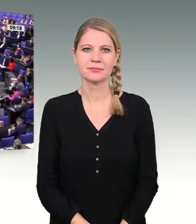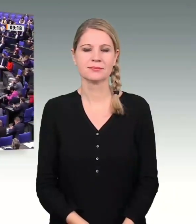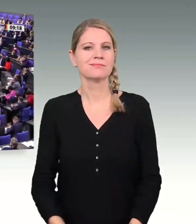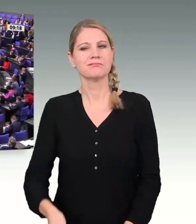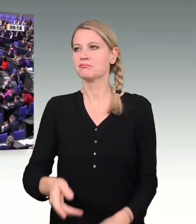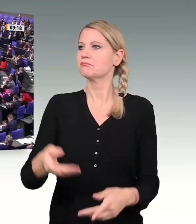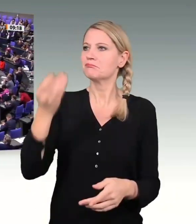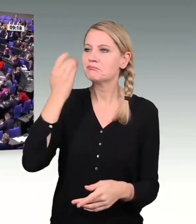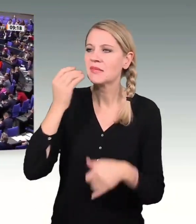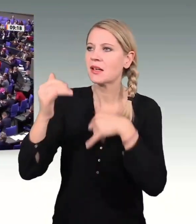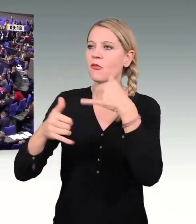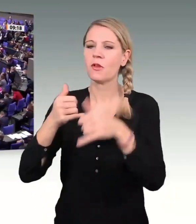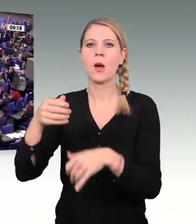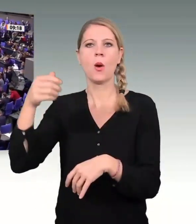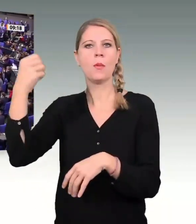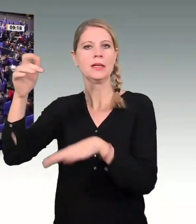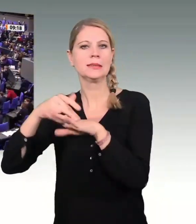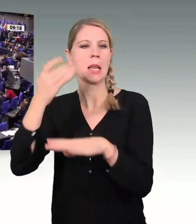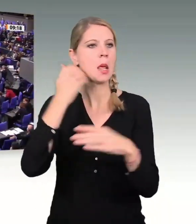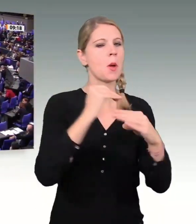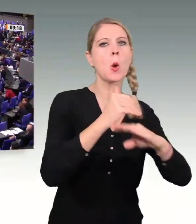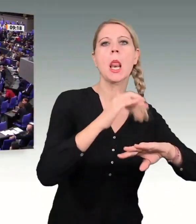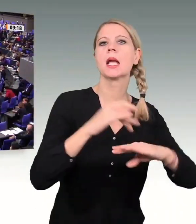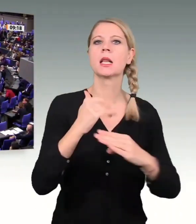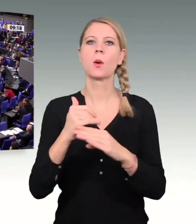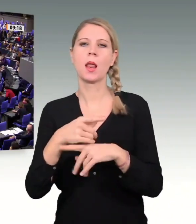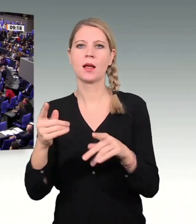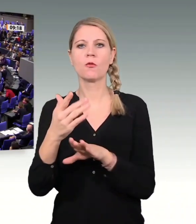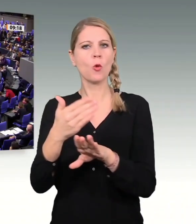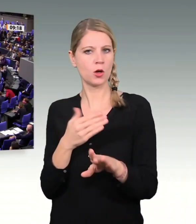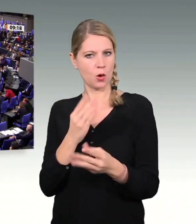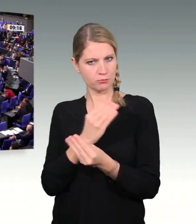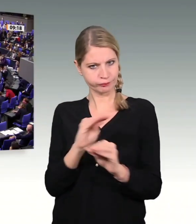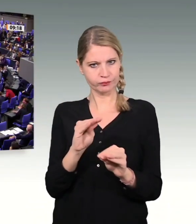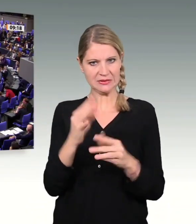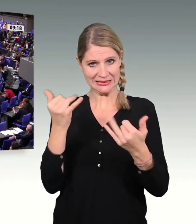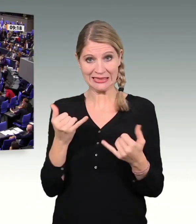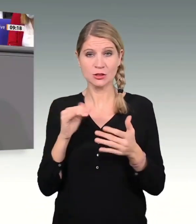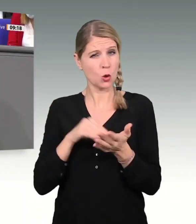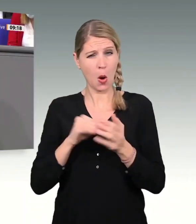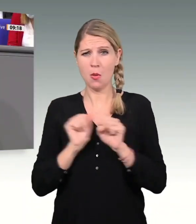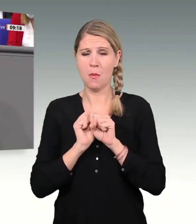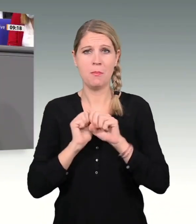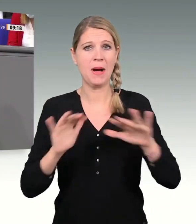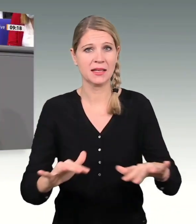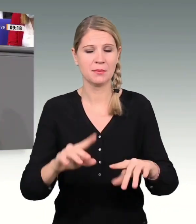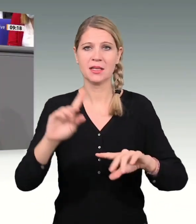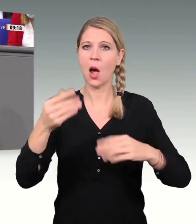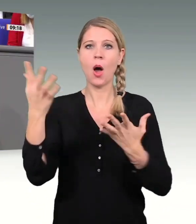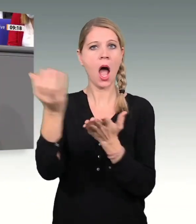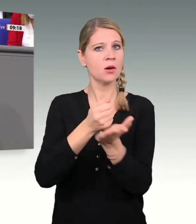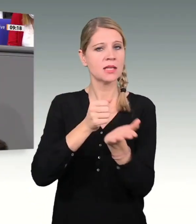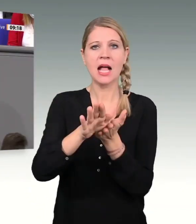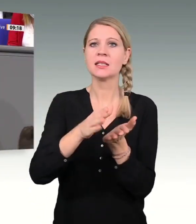Geschätzte Frau Präsidentin! Liebe Kolleginnen und Kollegen! Vorweg, wir sind mitten in der Pandemie, und auch für die Haushaltspolitik gilt